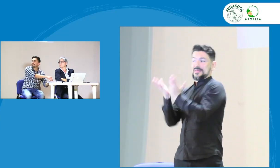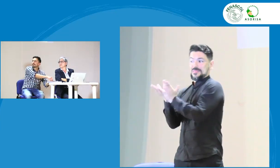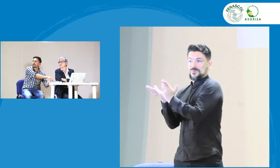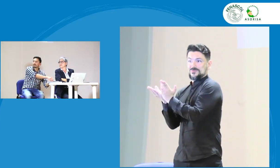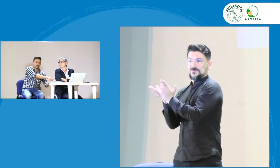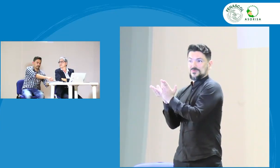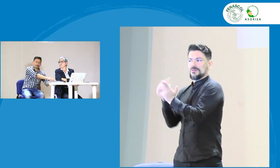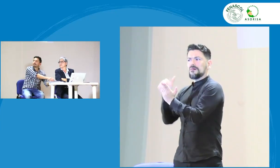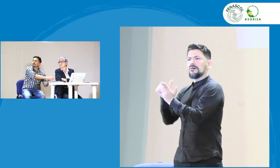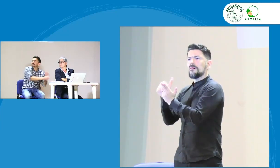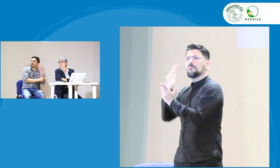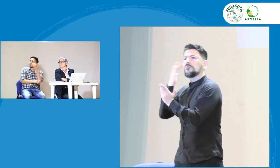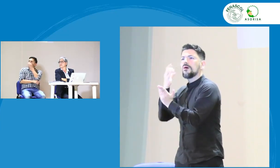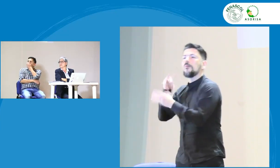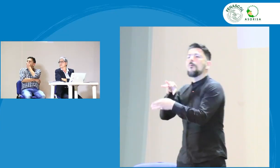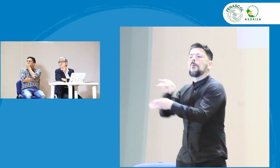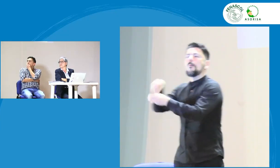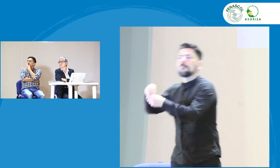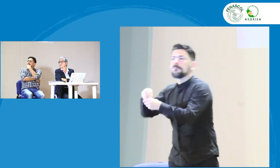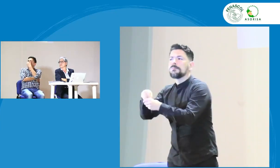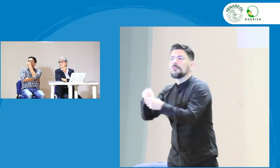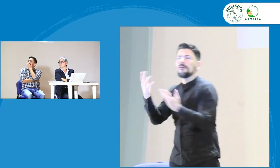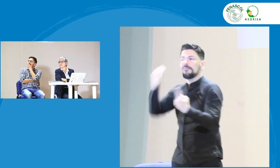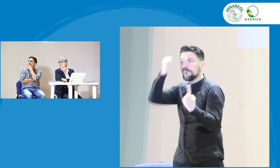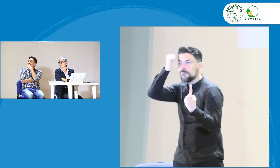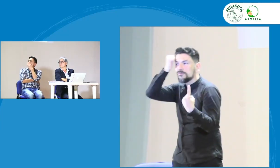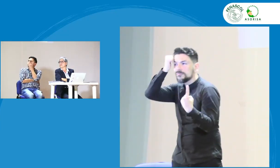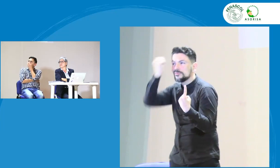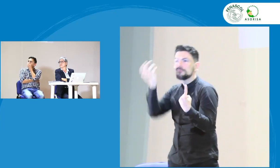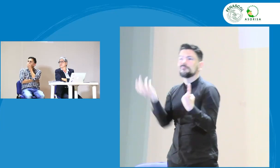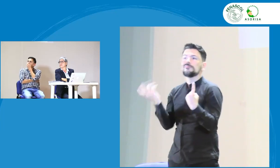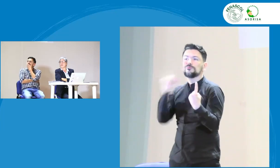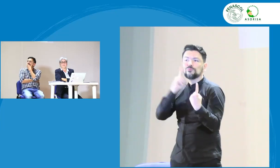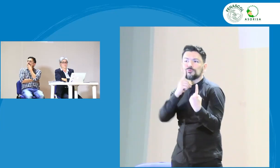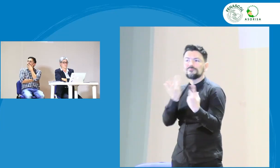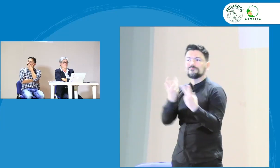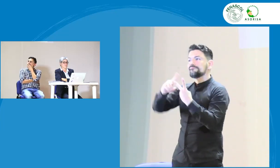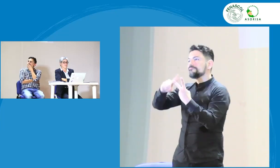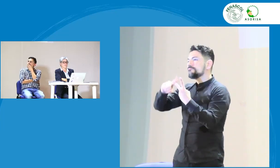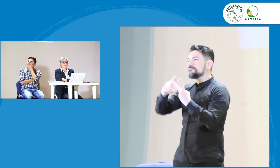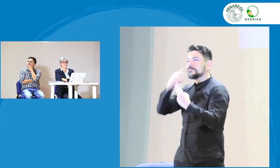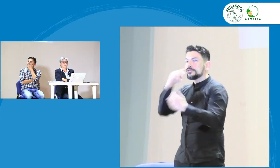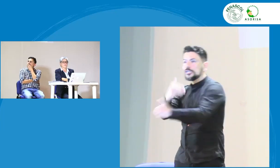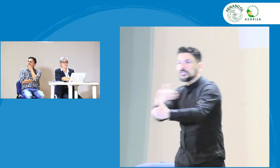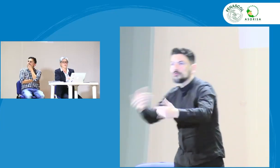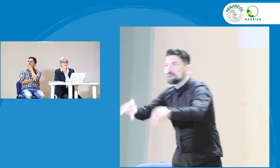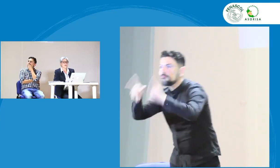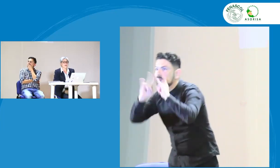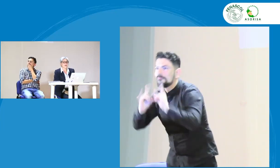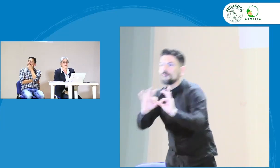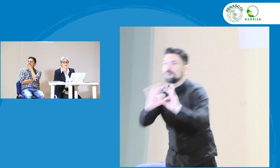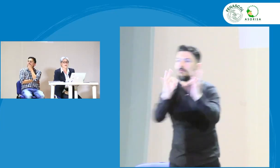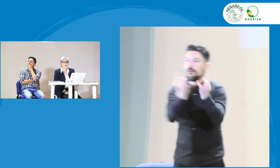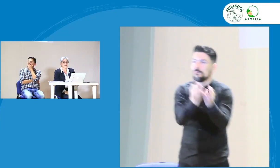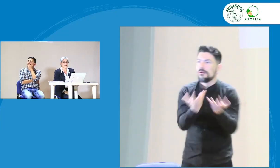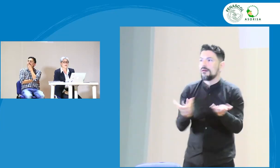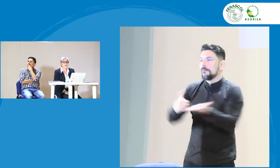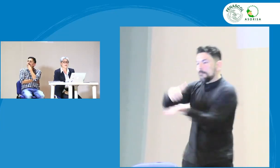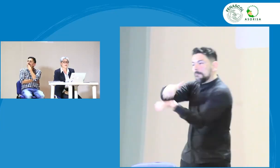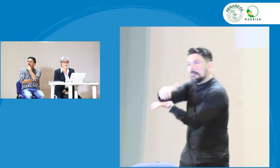estén ligados porque realmente en la mañana tuvimos todo el tema